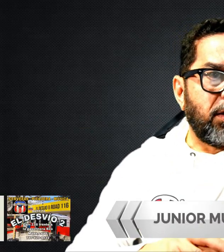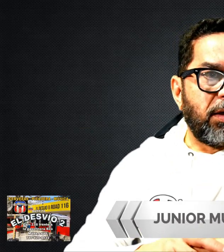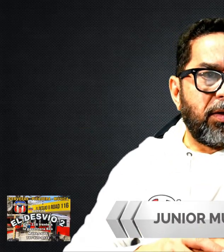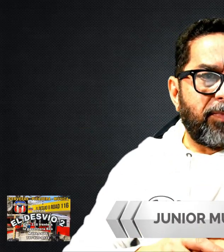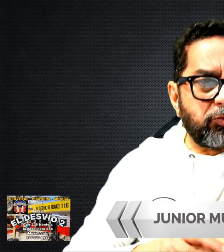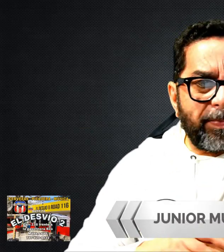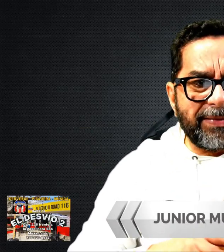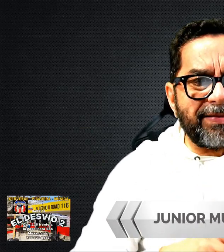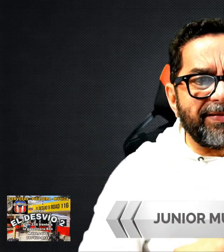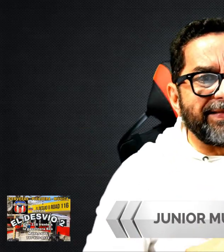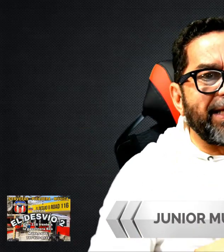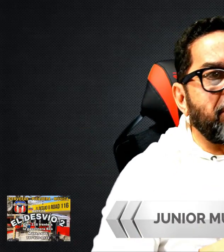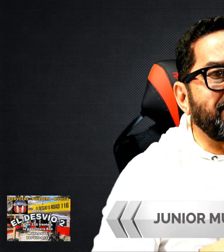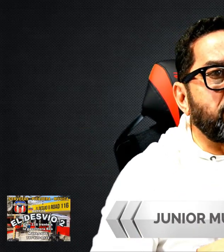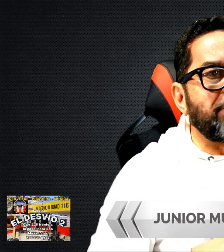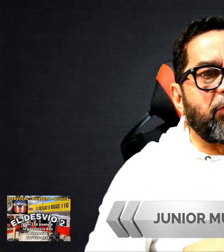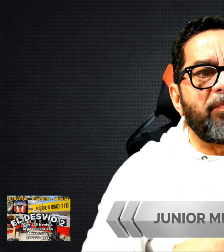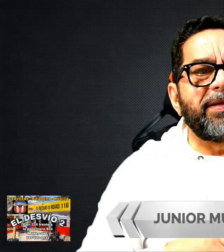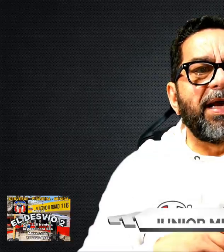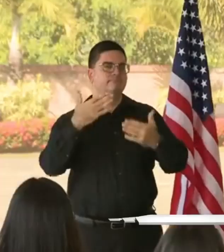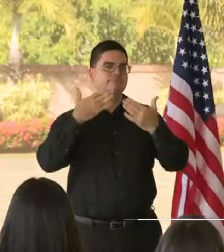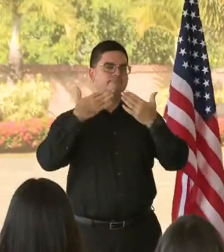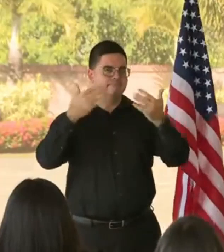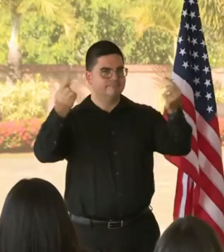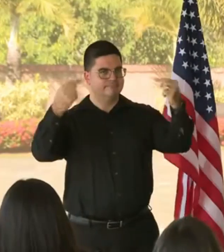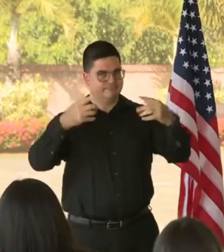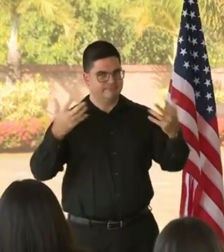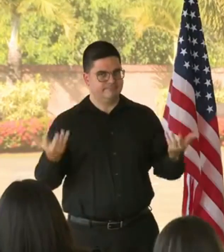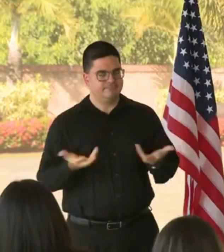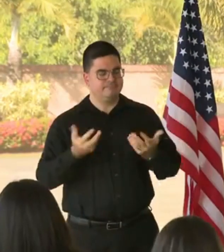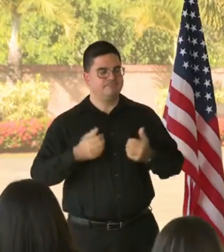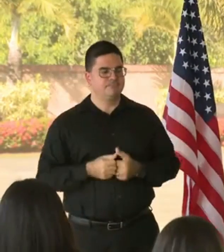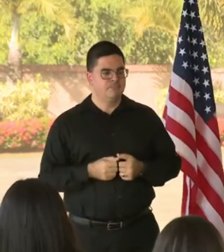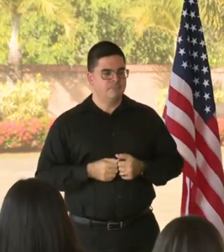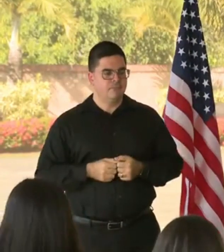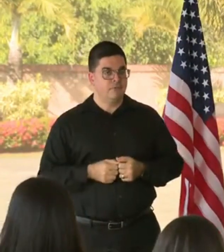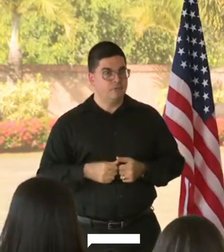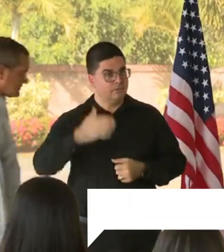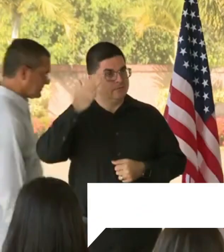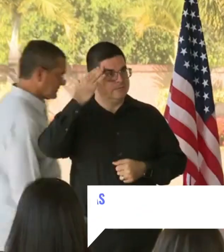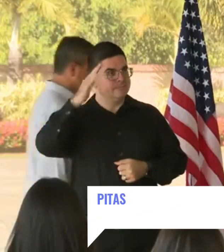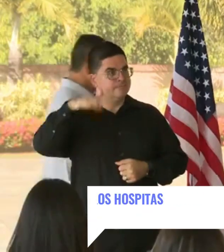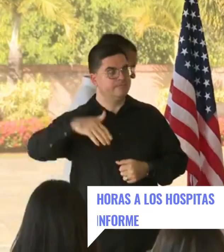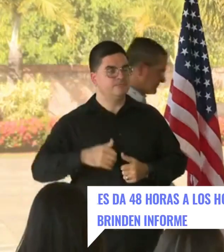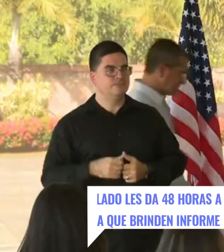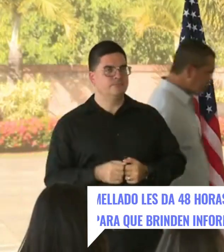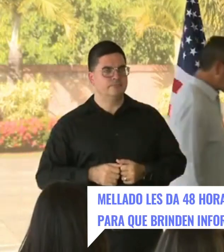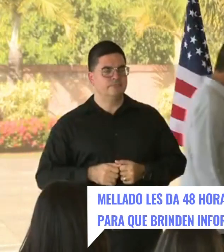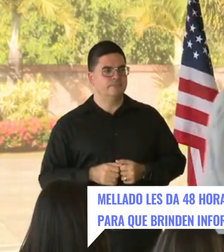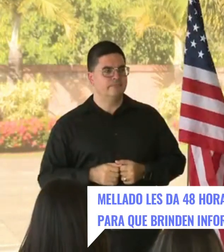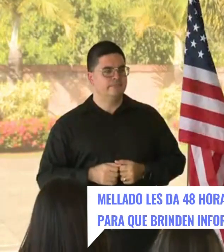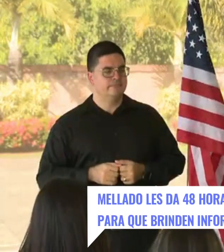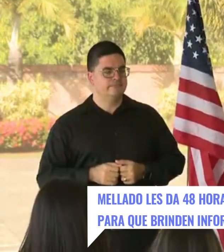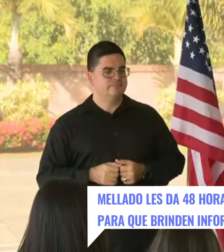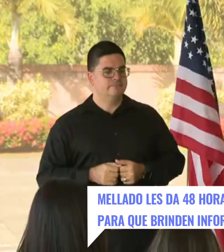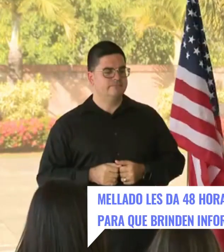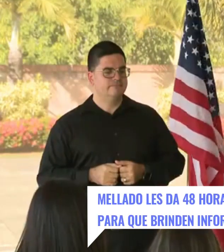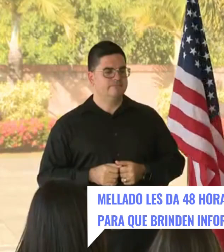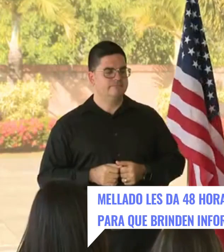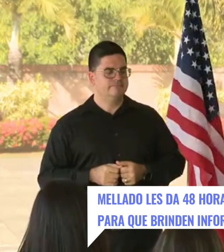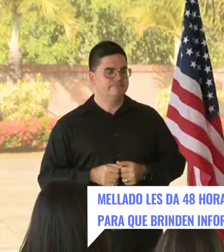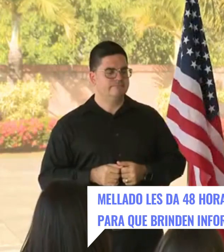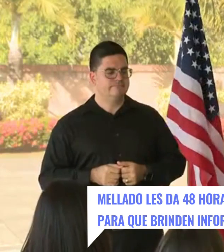por su parte el secretario de salud Carlos Mellado adelantó que se le dieron 48 horas a los administradores de los 69